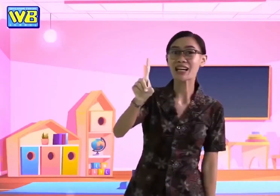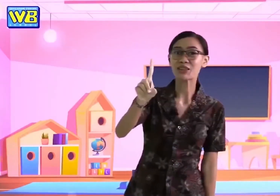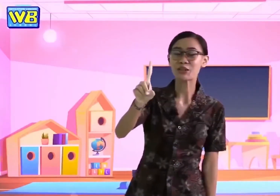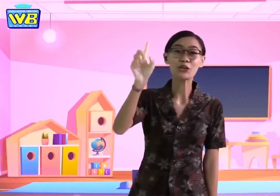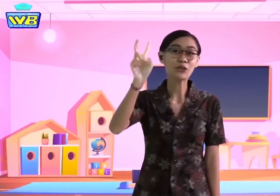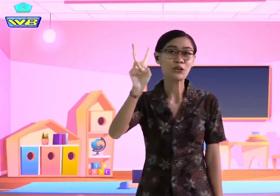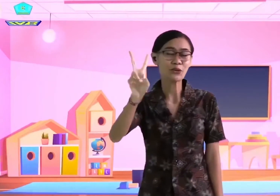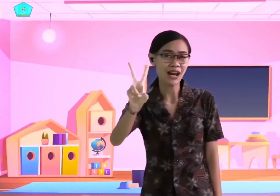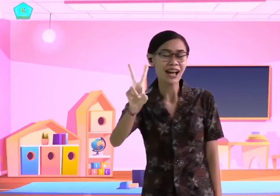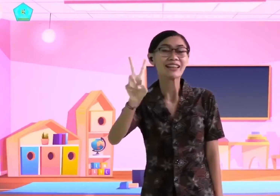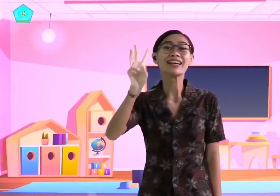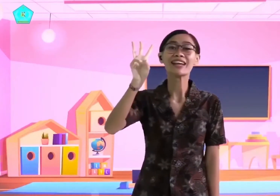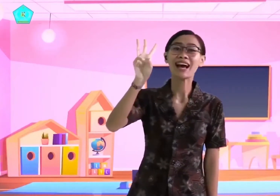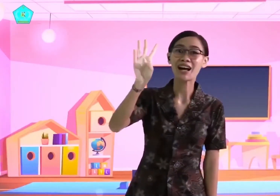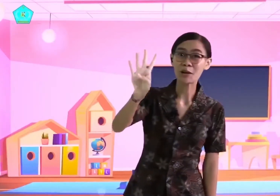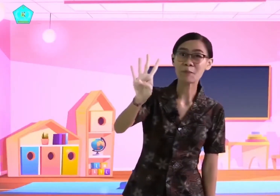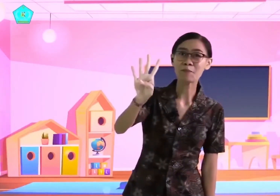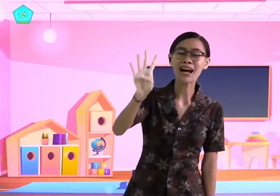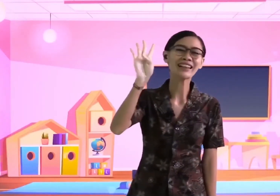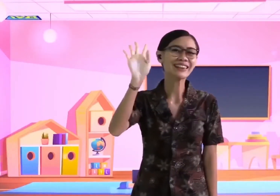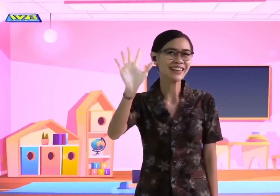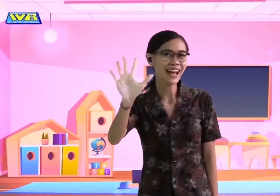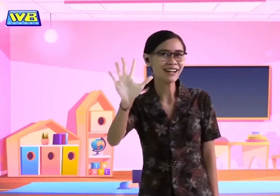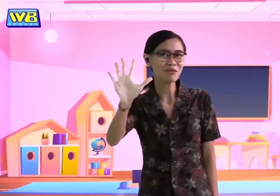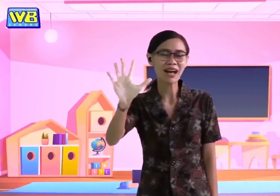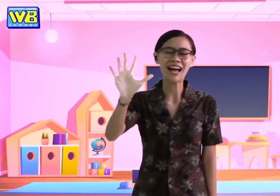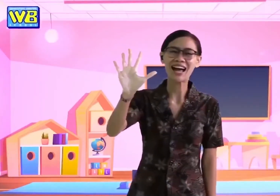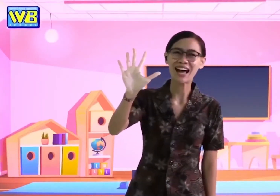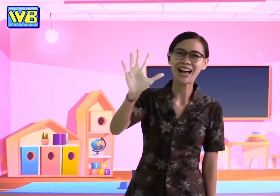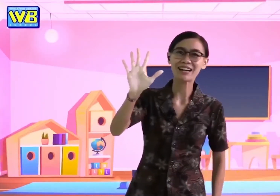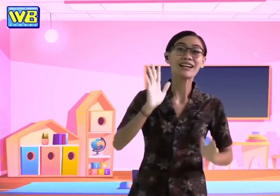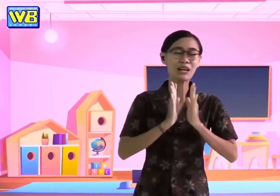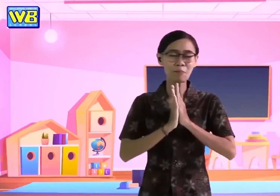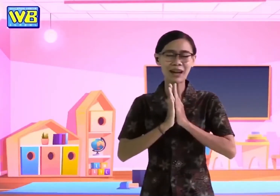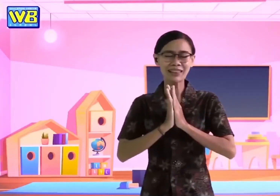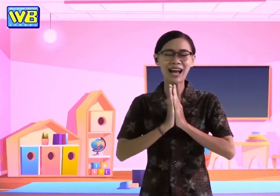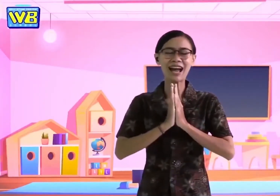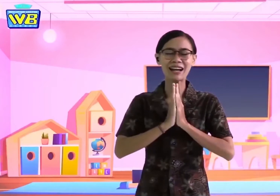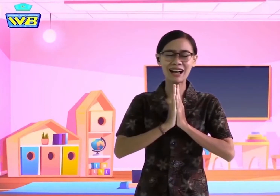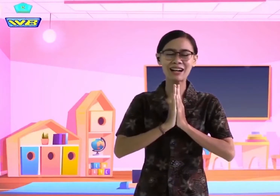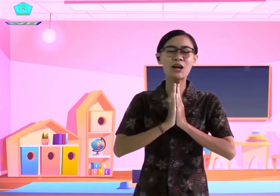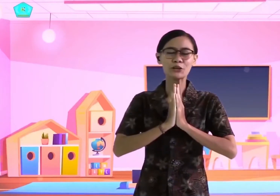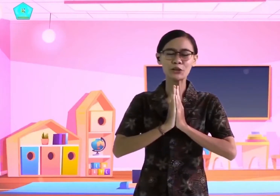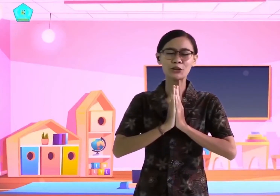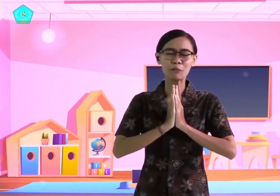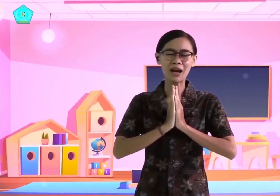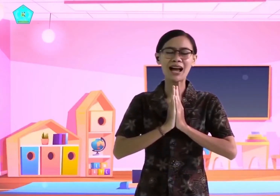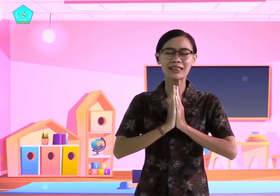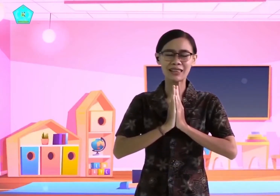satu, dua, tiga, empat, dan lima. Lipat tangan, tutup mata,